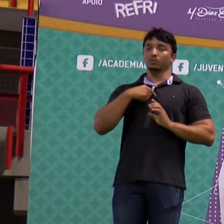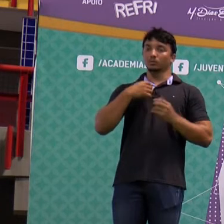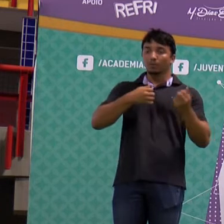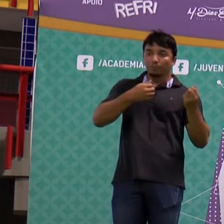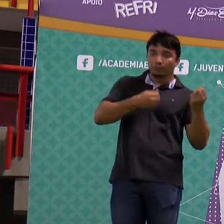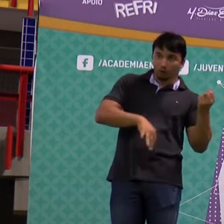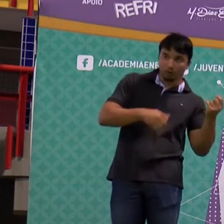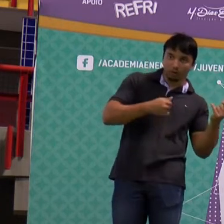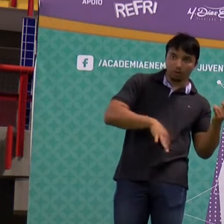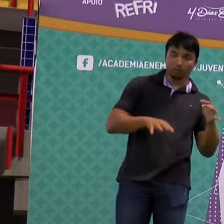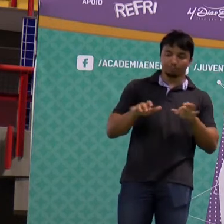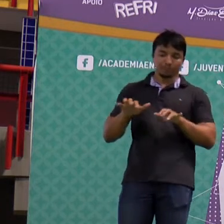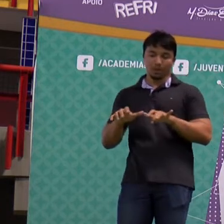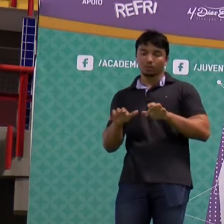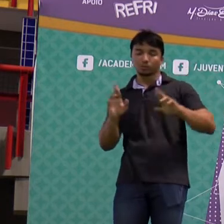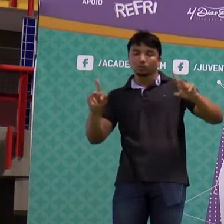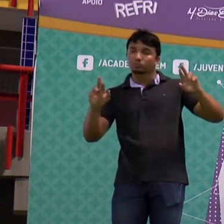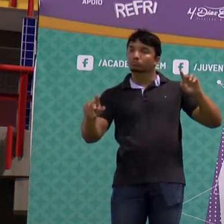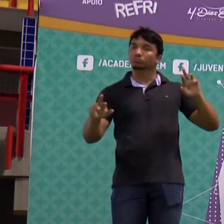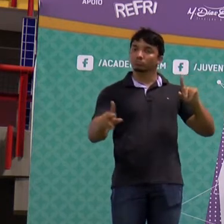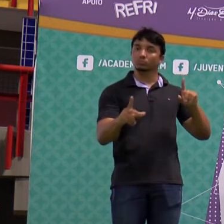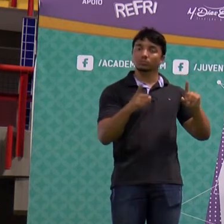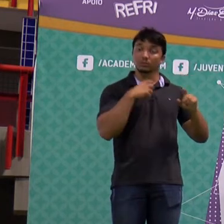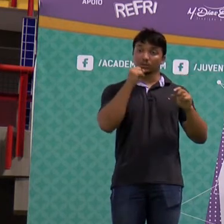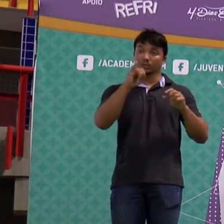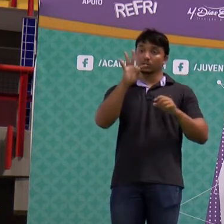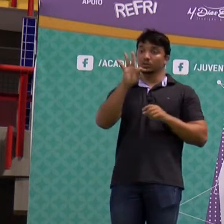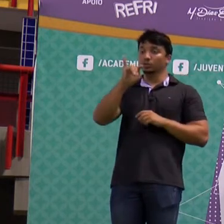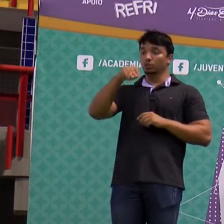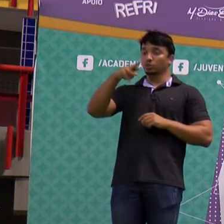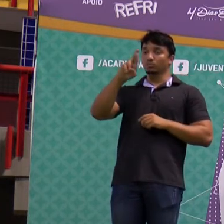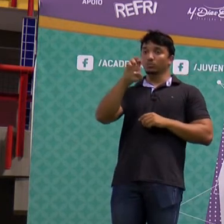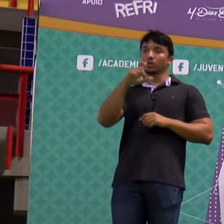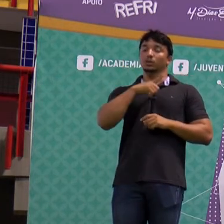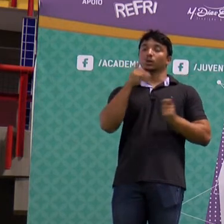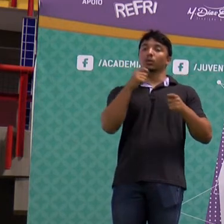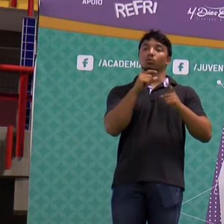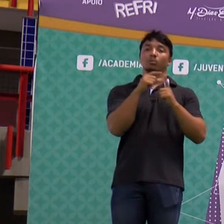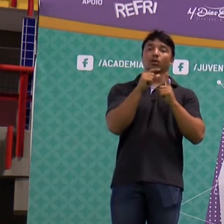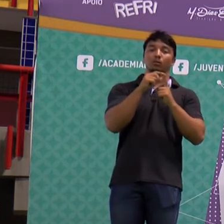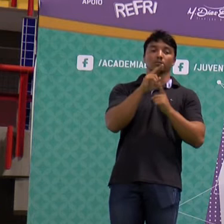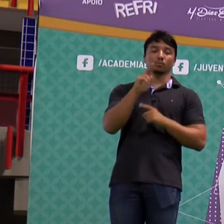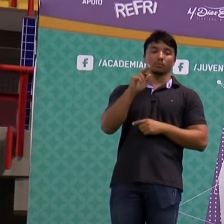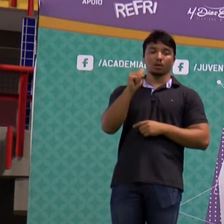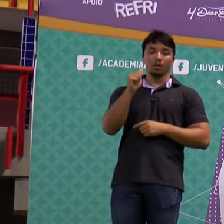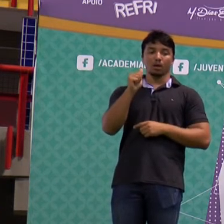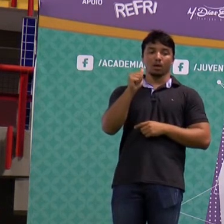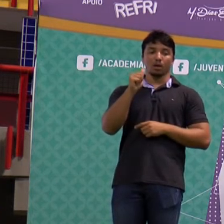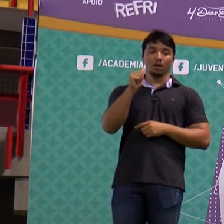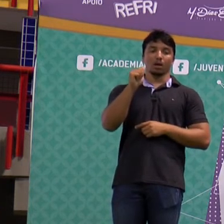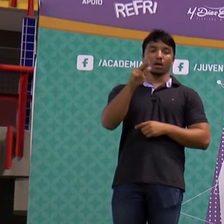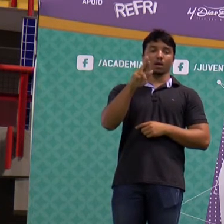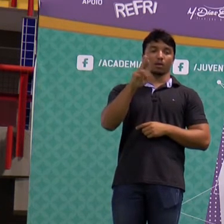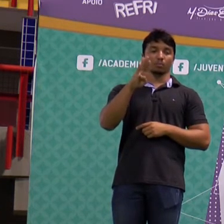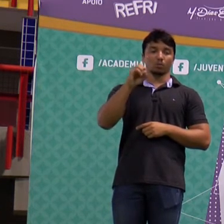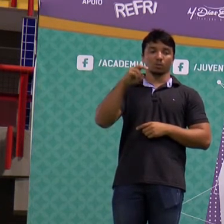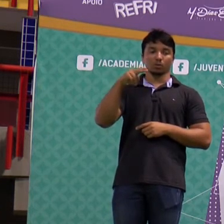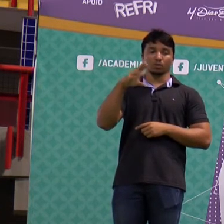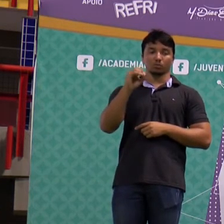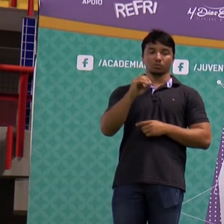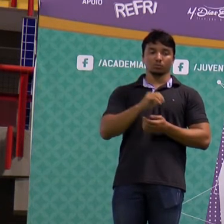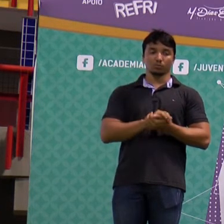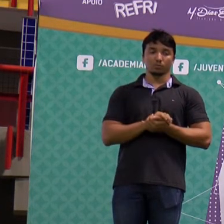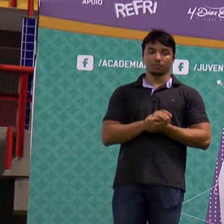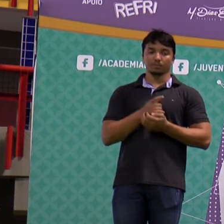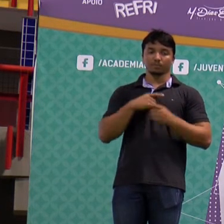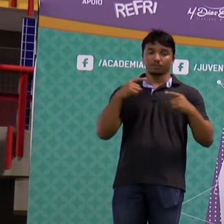violão de um som de piano. Toda vida que tiver timbre, vai ter que estar a palavrinha harmônico. Então, você vai destacar para a gente que